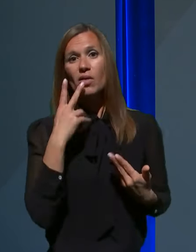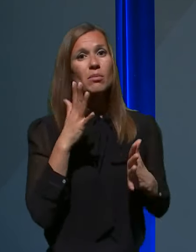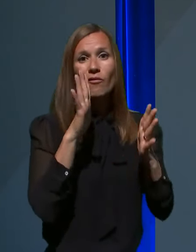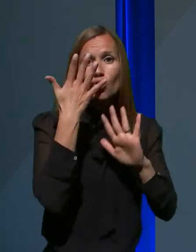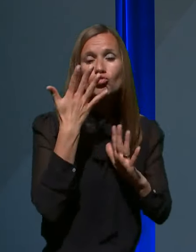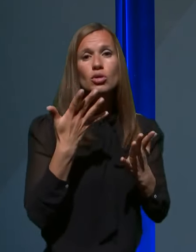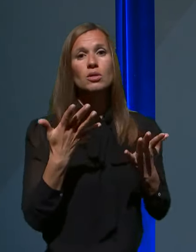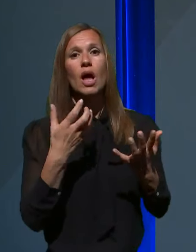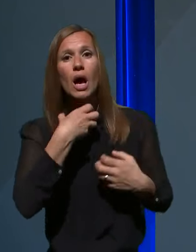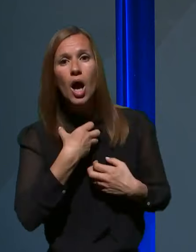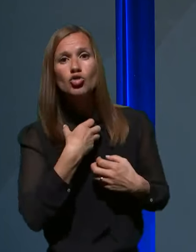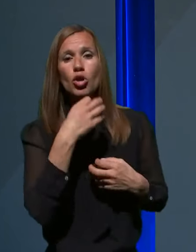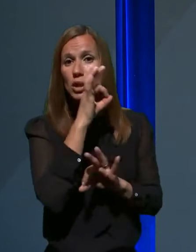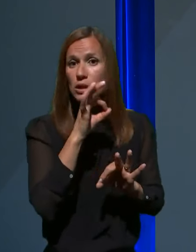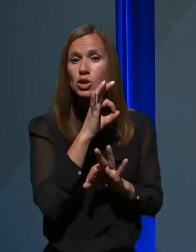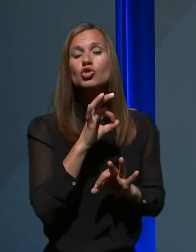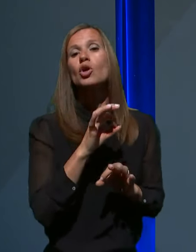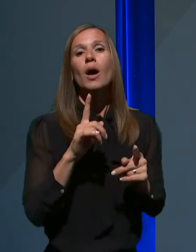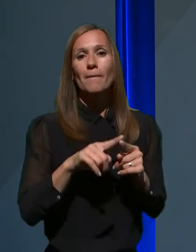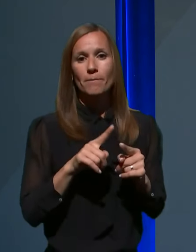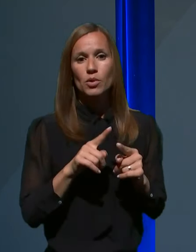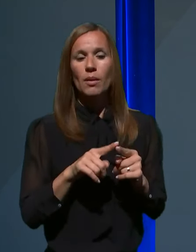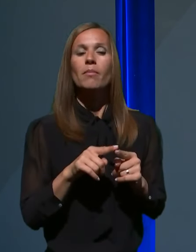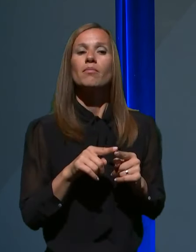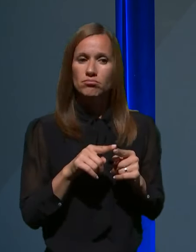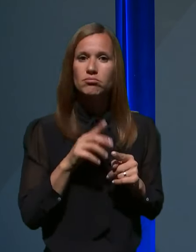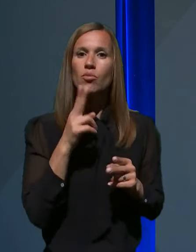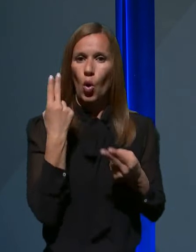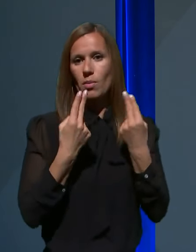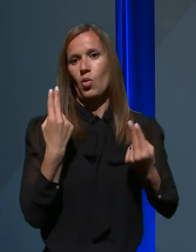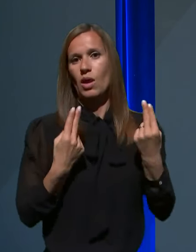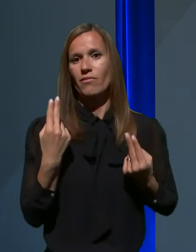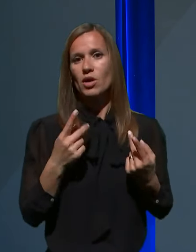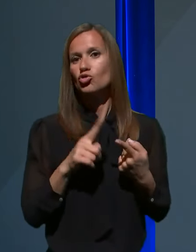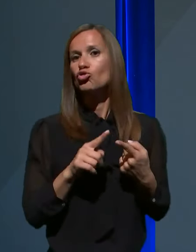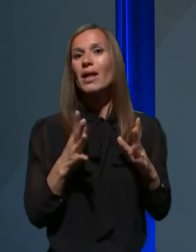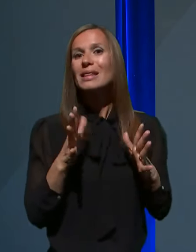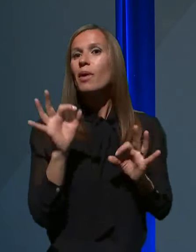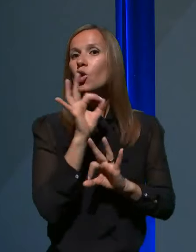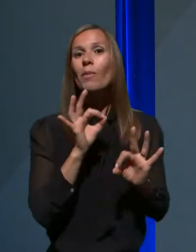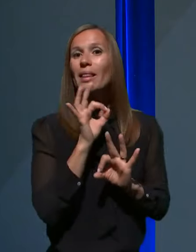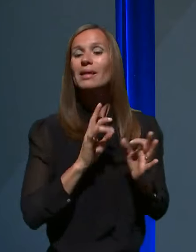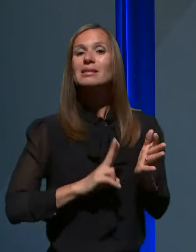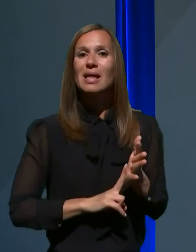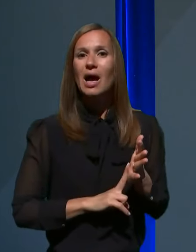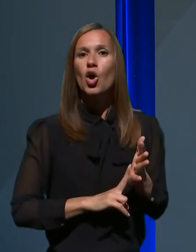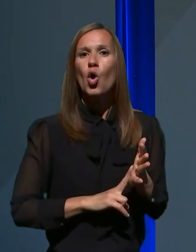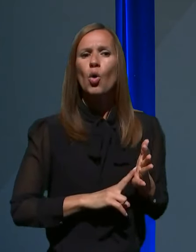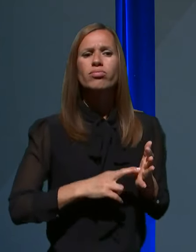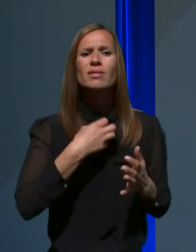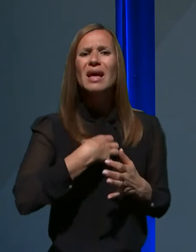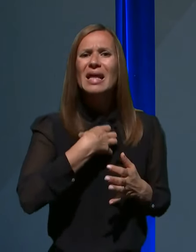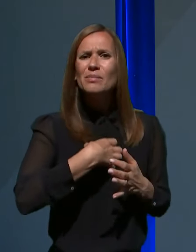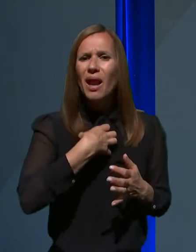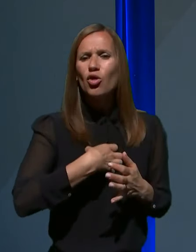pregledu bovnika, bo leta obravnavan, vkolikor ne bo imel znakov respiratornega infekta,